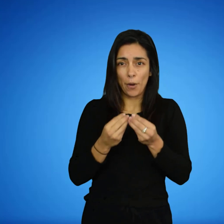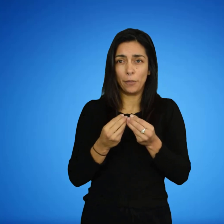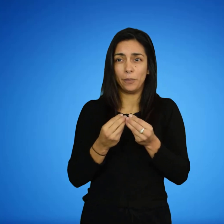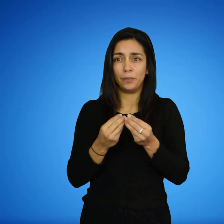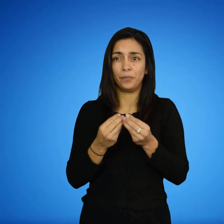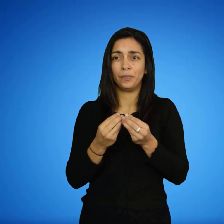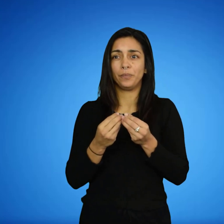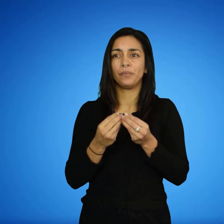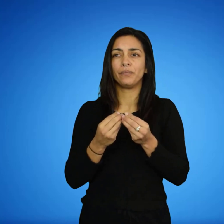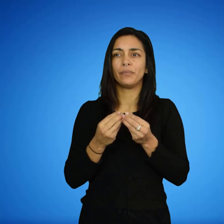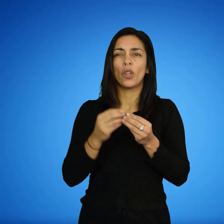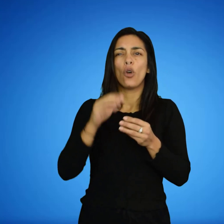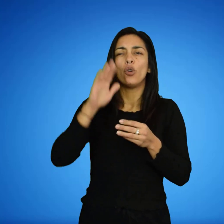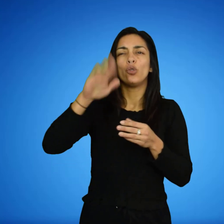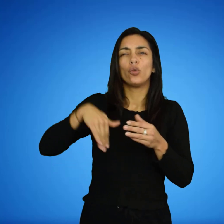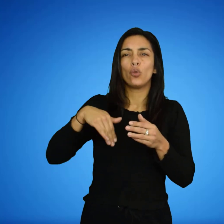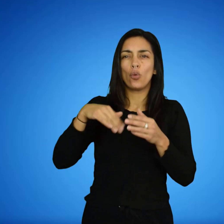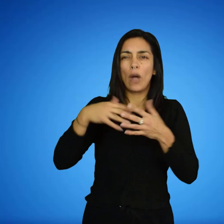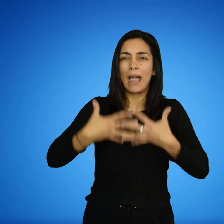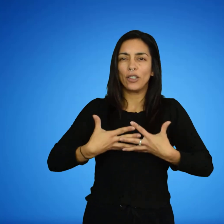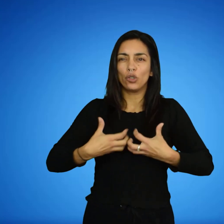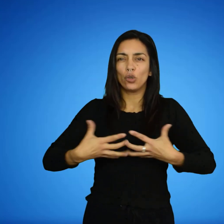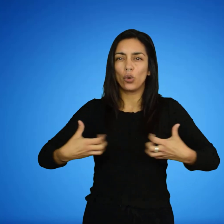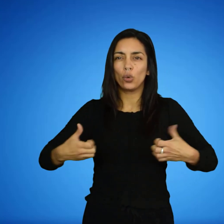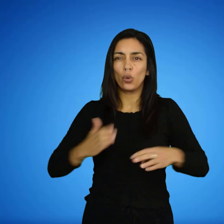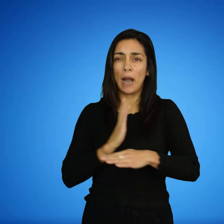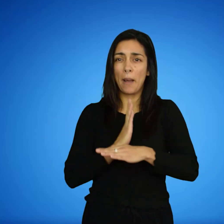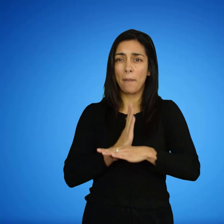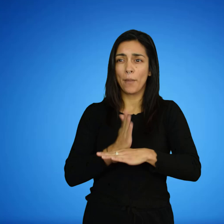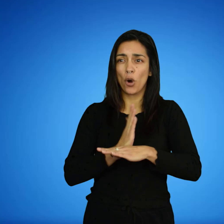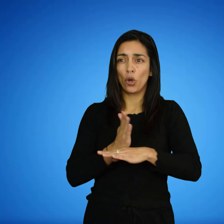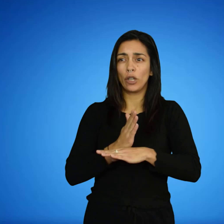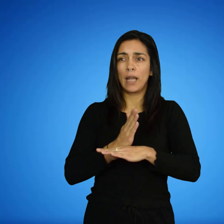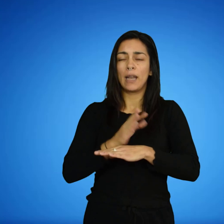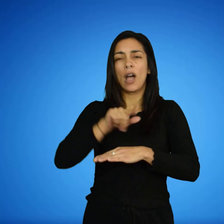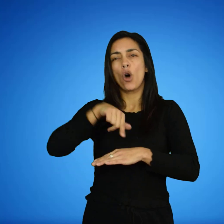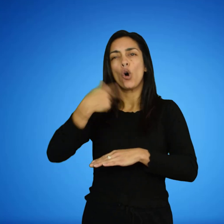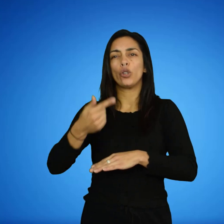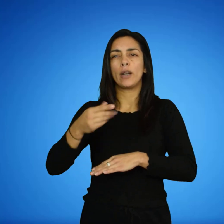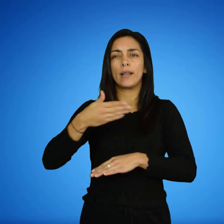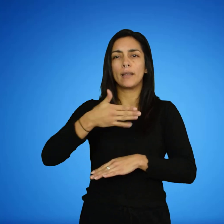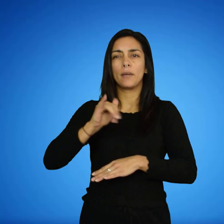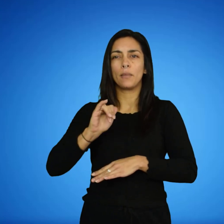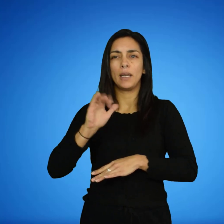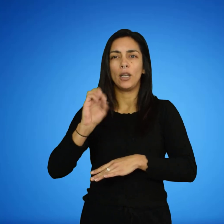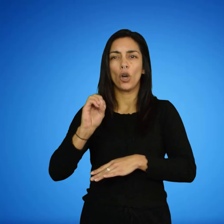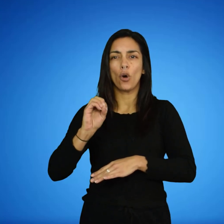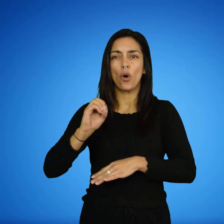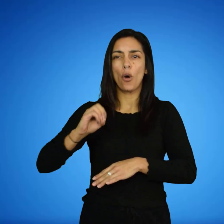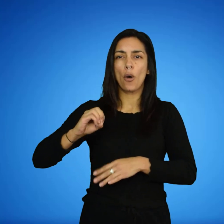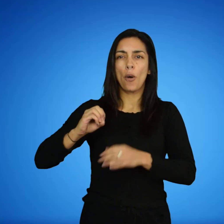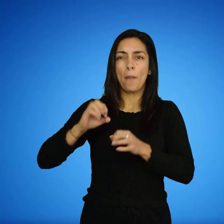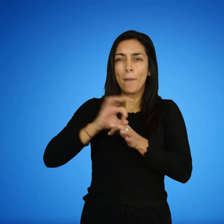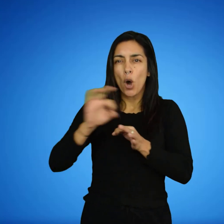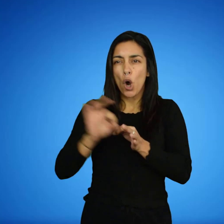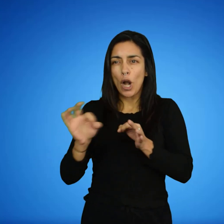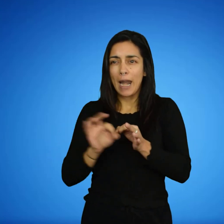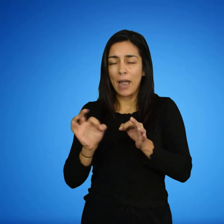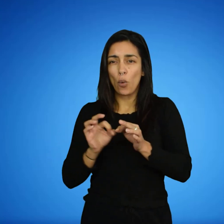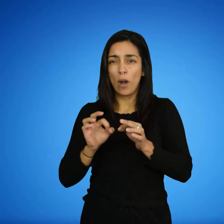desoxirribonucleico, los puentes de hidrógeno actúan estabilizando la doble hélice uniendo ambas hebras a través de